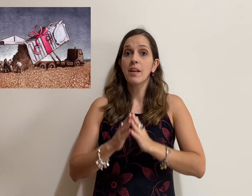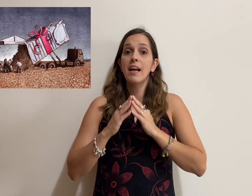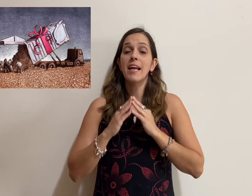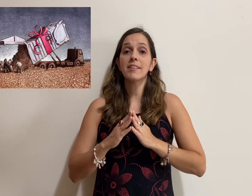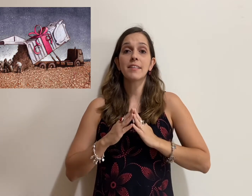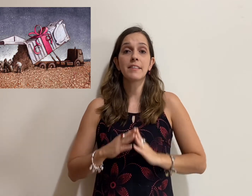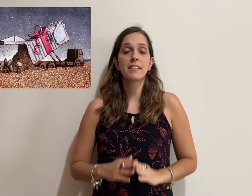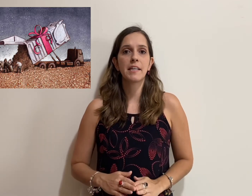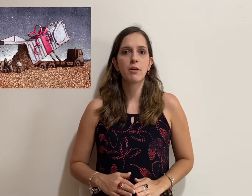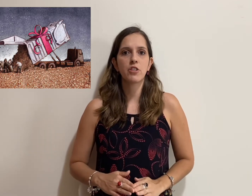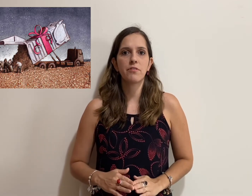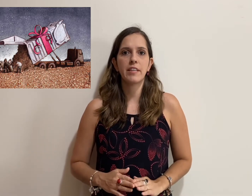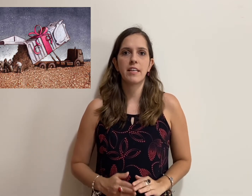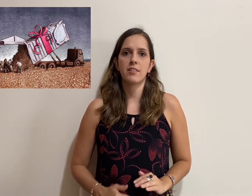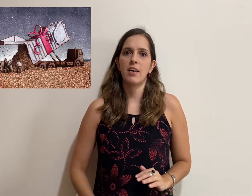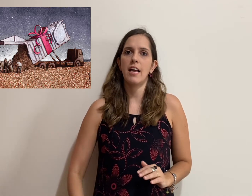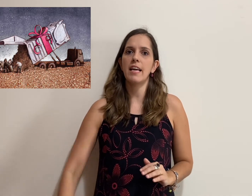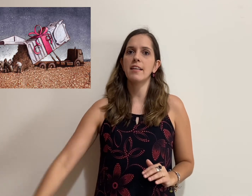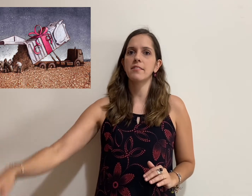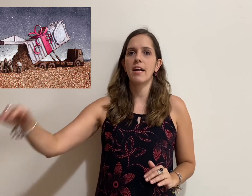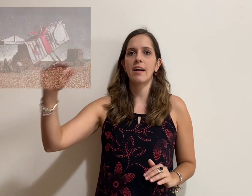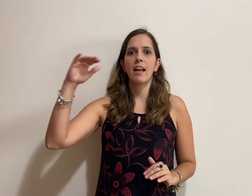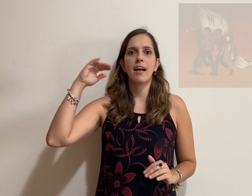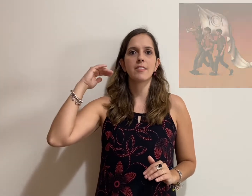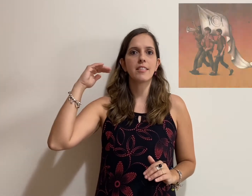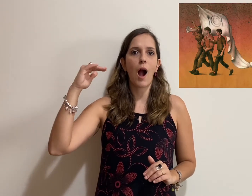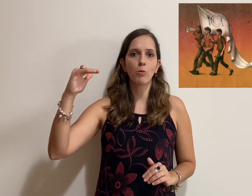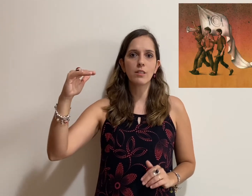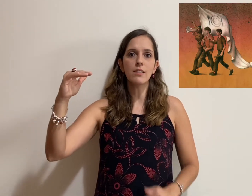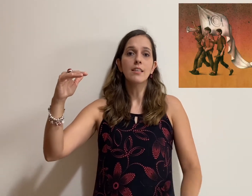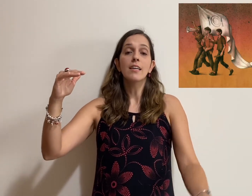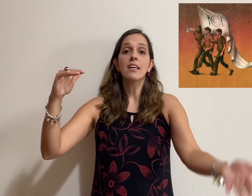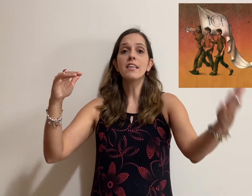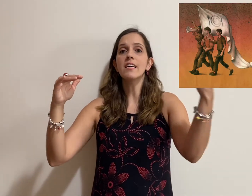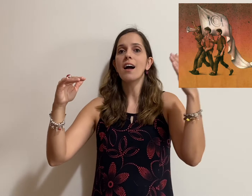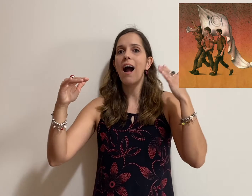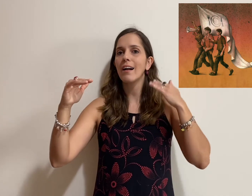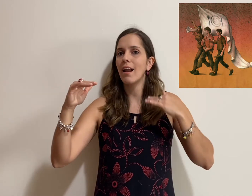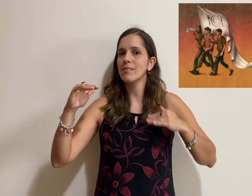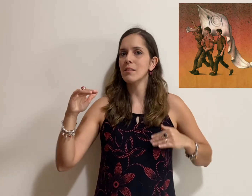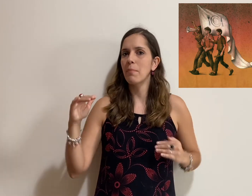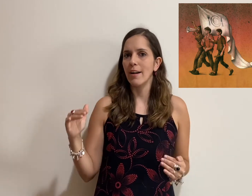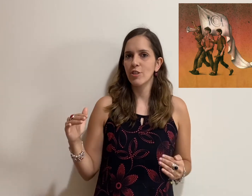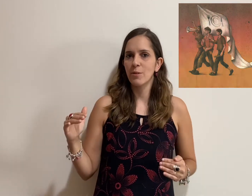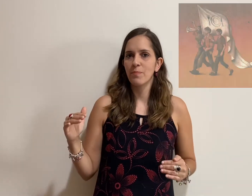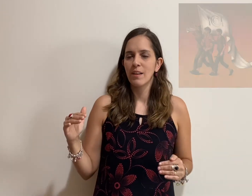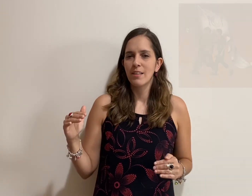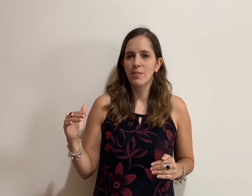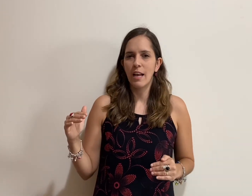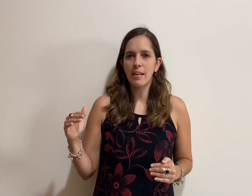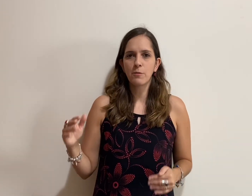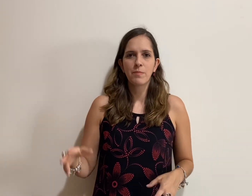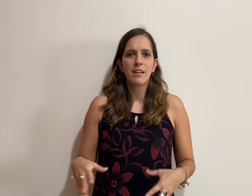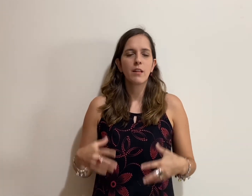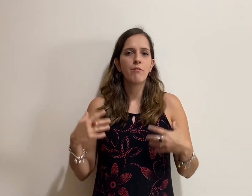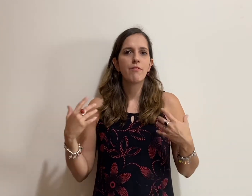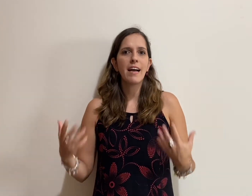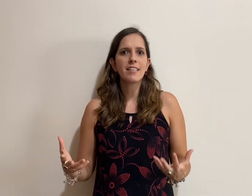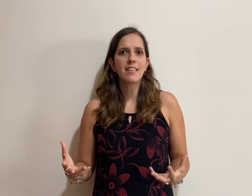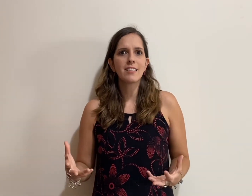retratando a diferença entre a classe alta e a classe baixa, certo? Então, várias dessas